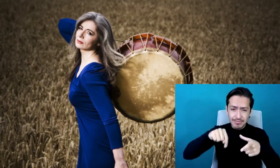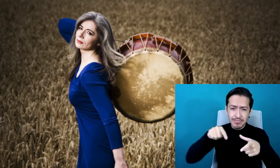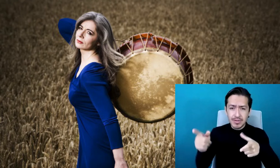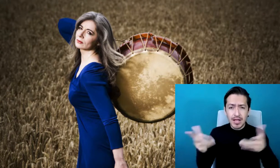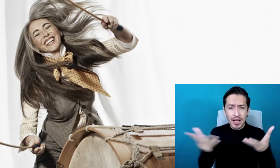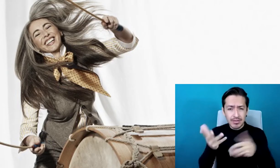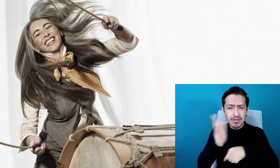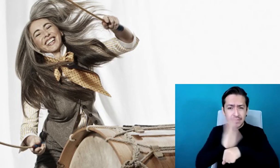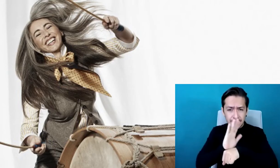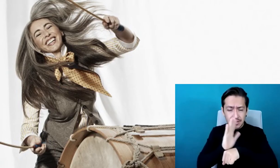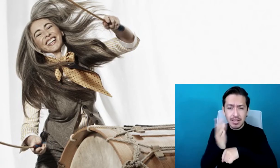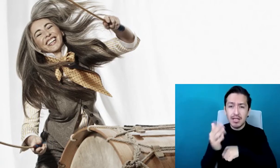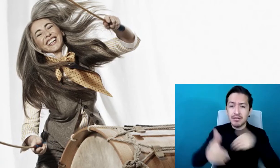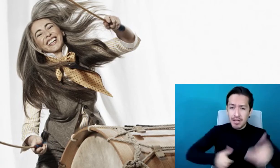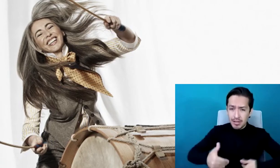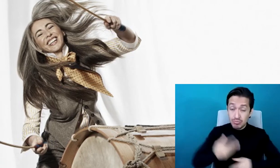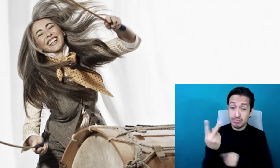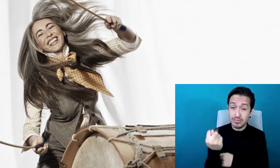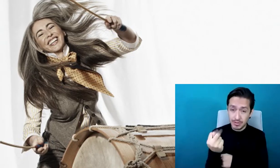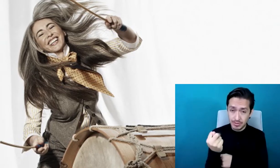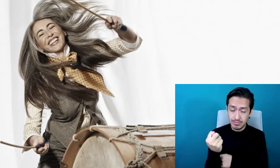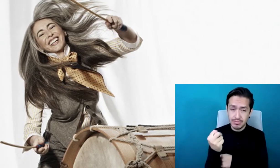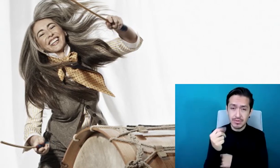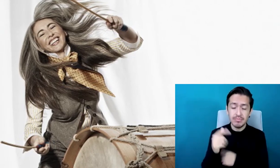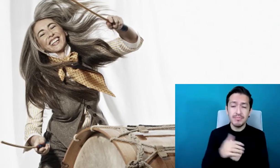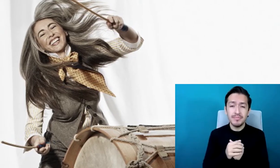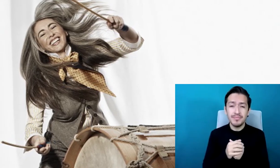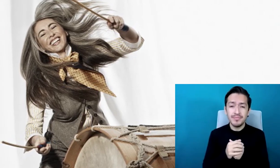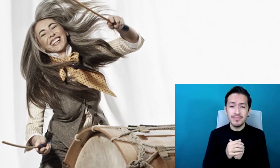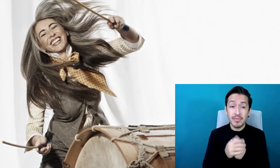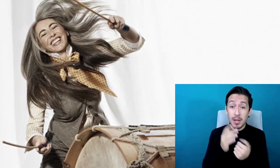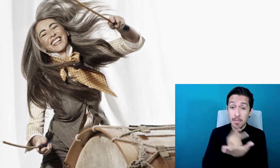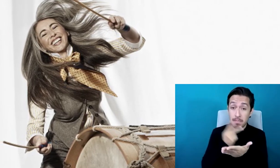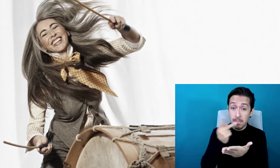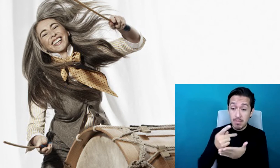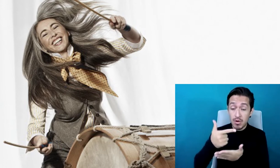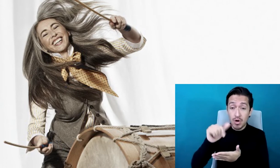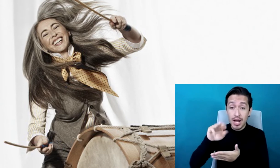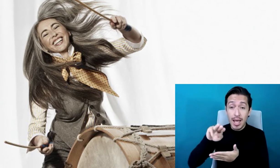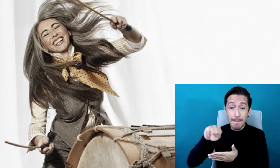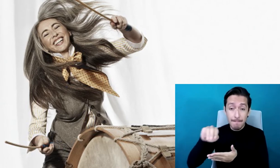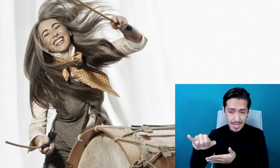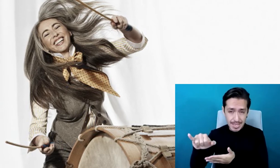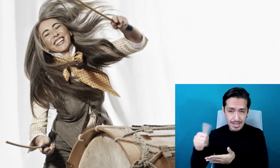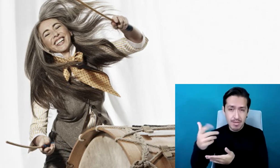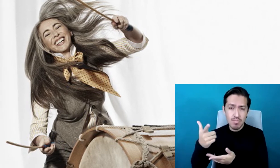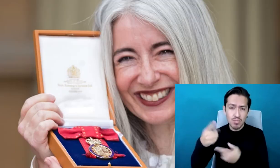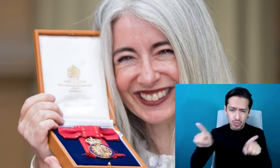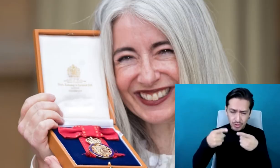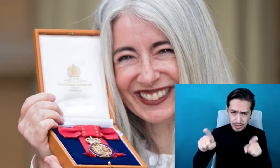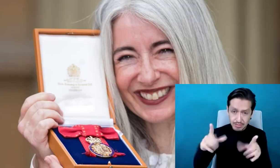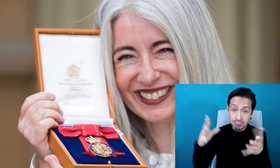de teatro y televisión. Es ganadora del doble premio Grammy, entre muchos otros. En 1993